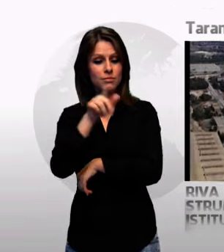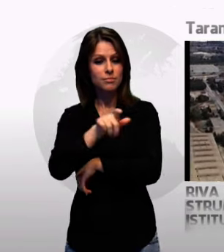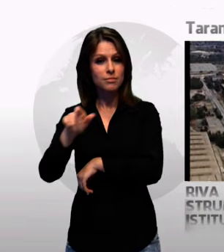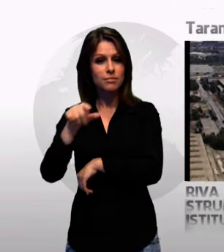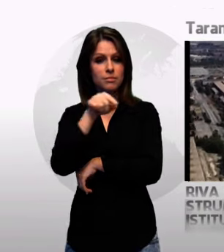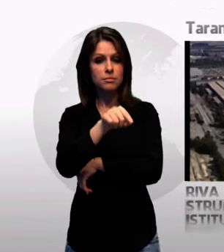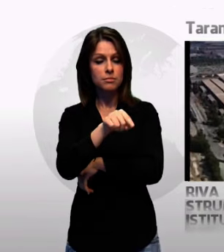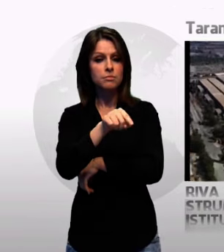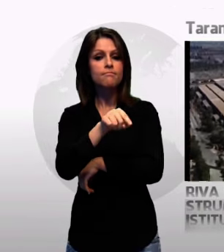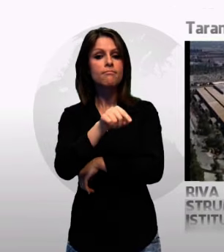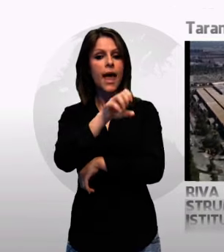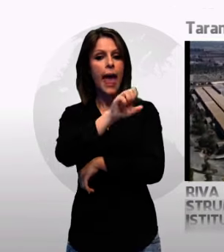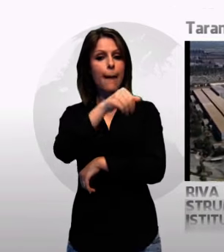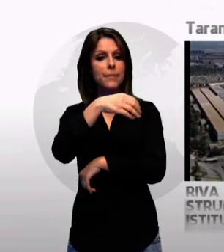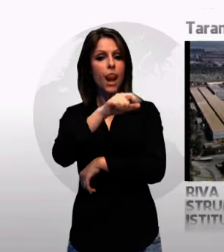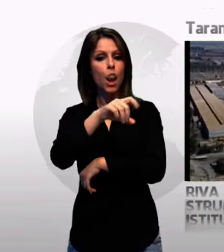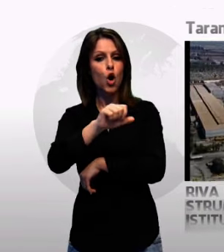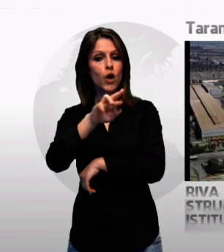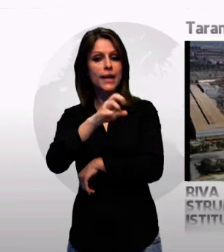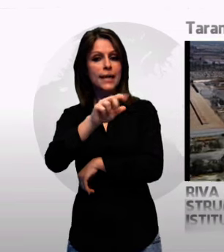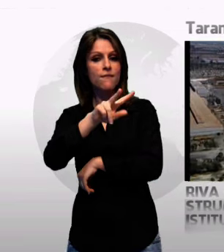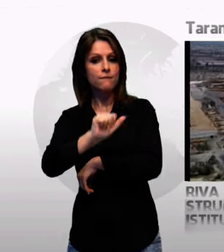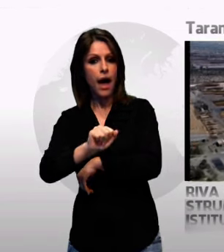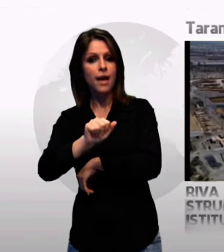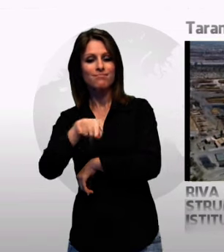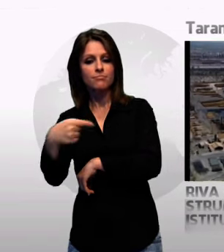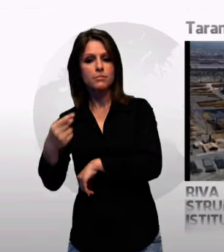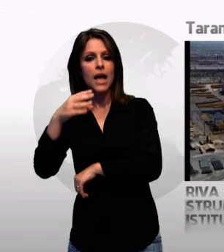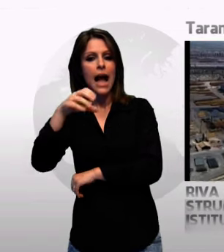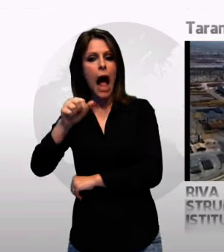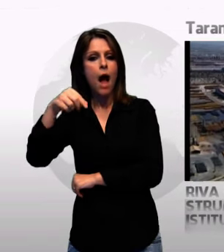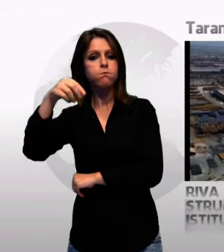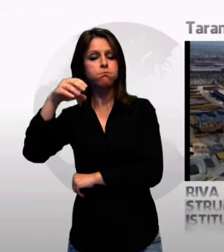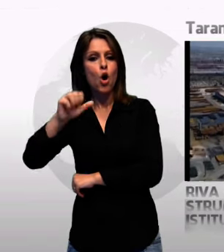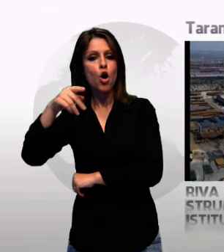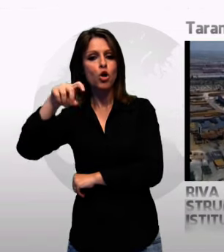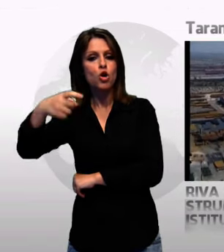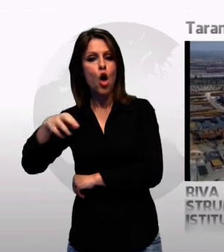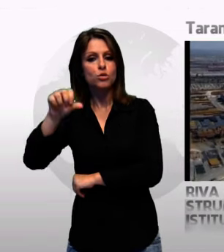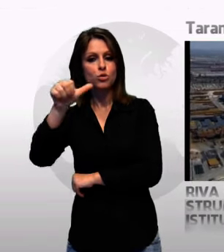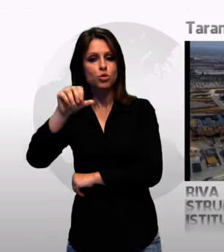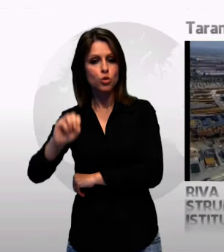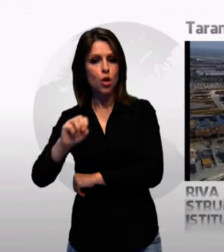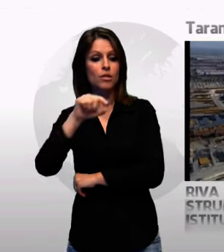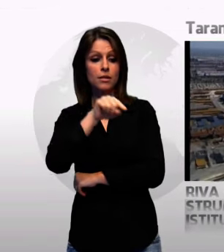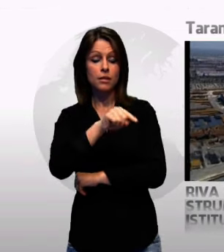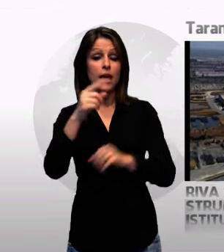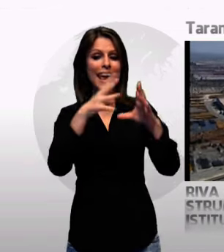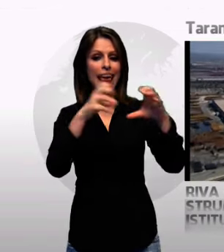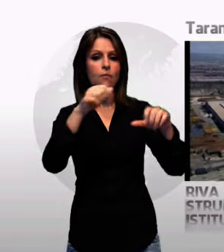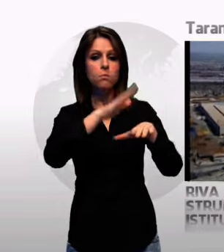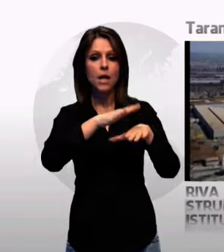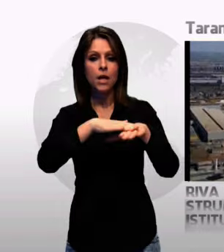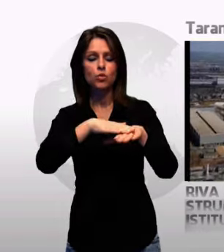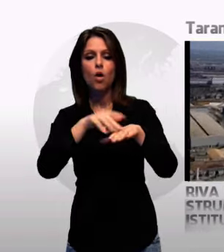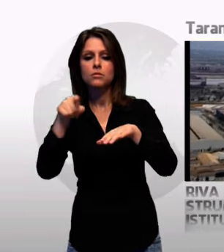arresti domiciliari per Emilio Riva e Luigi Capogrosso, rispettivamente patron dell'ILBA, ex direttore dello